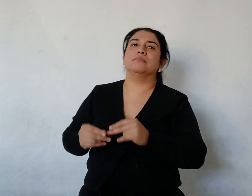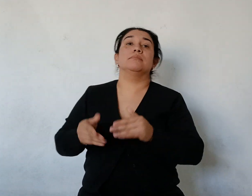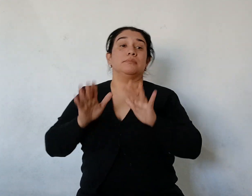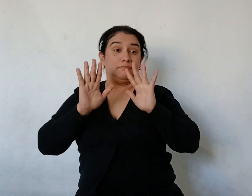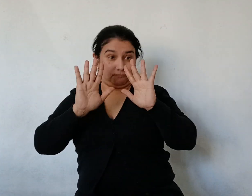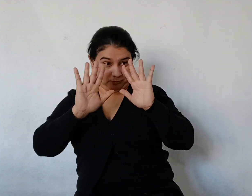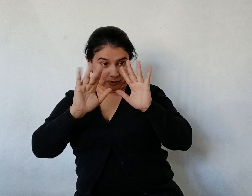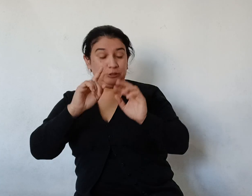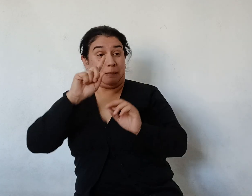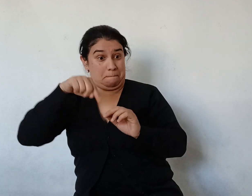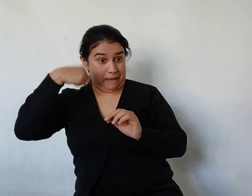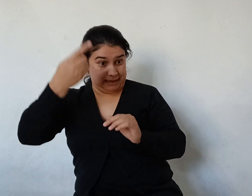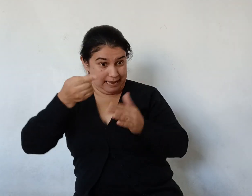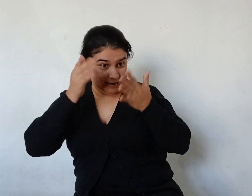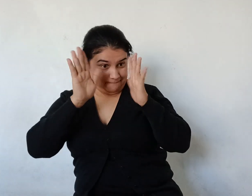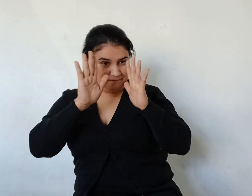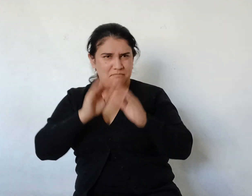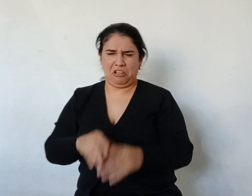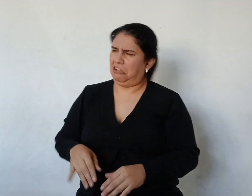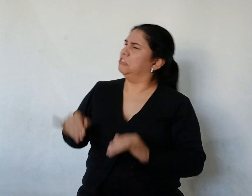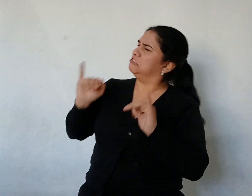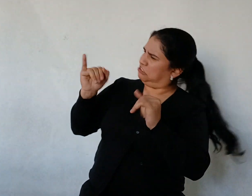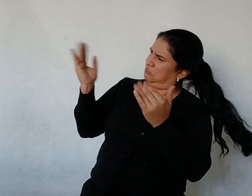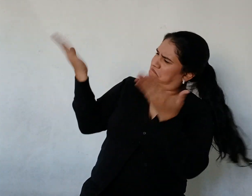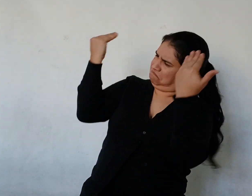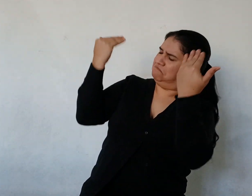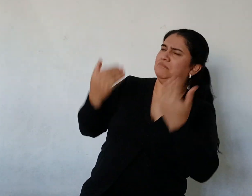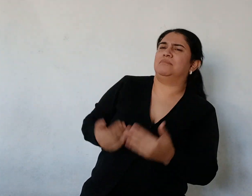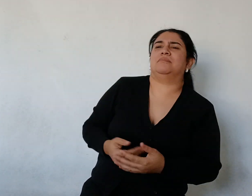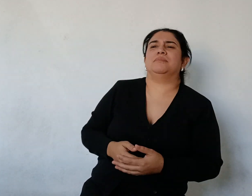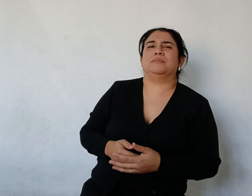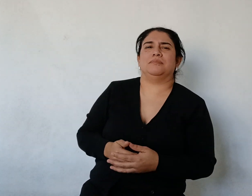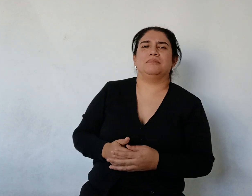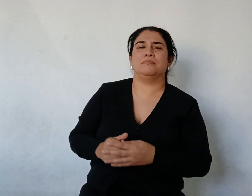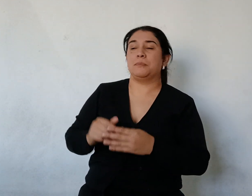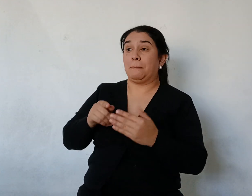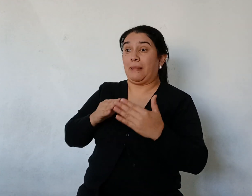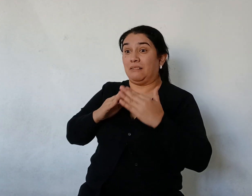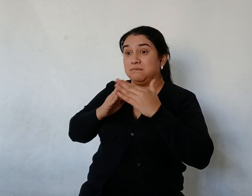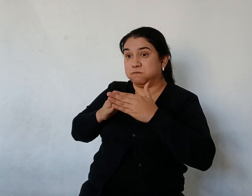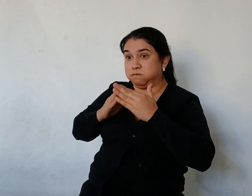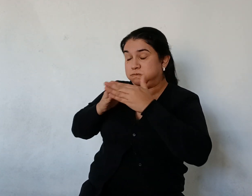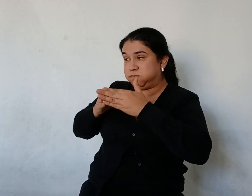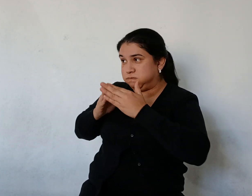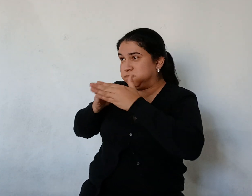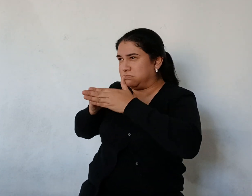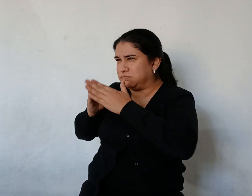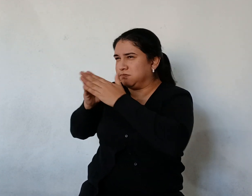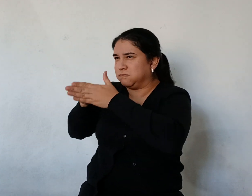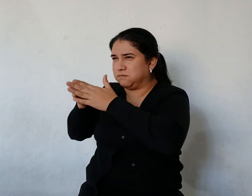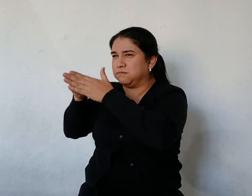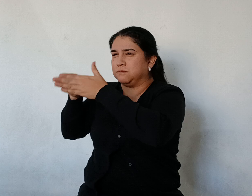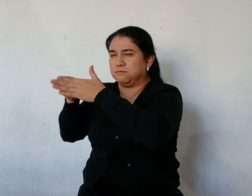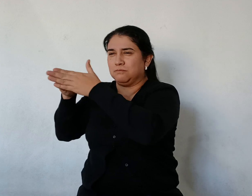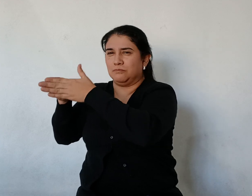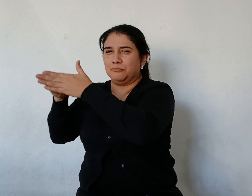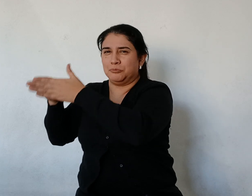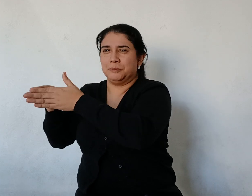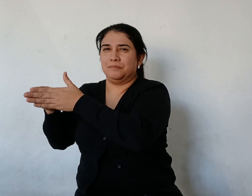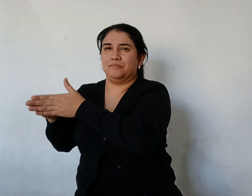cuando quieran! Y el bote volvió al vapor Mientras los yacarés Mientras Locos de contentos Estaban